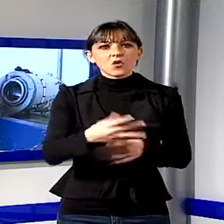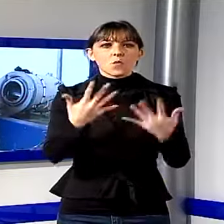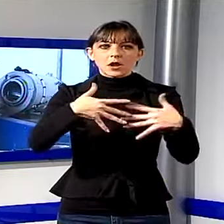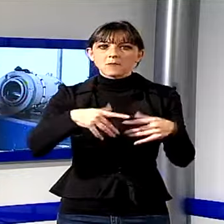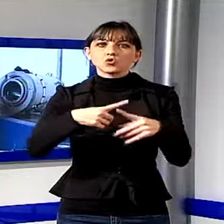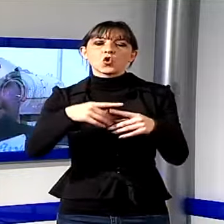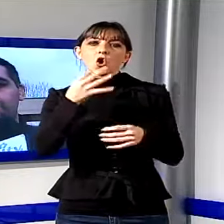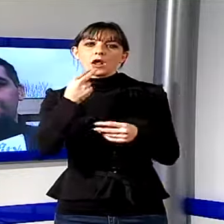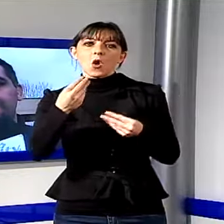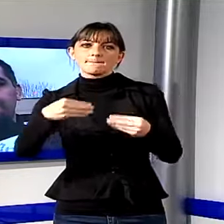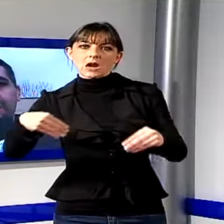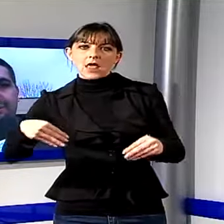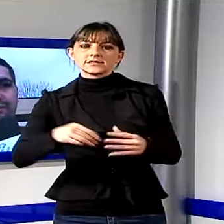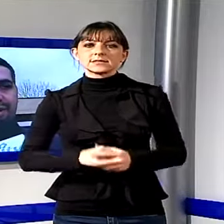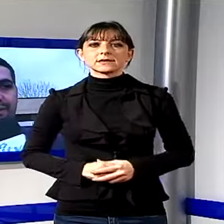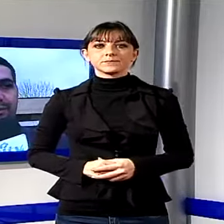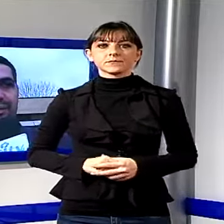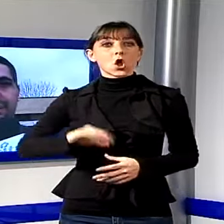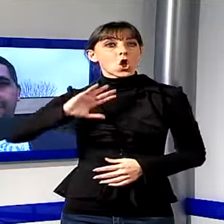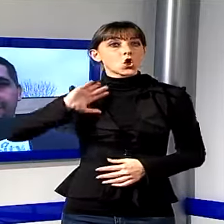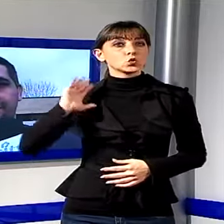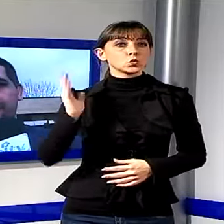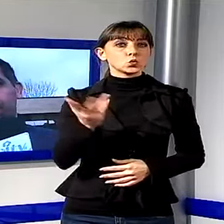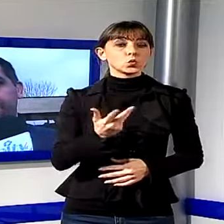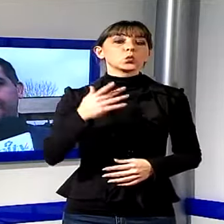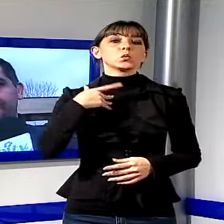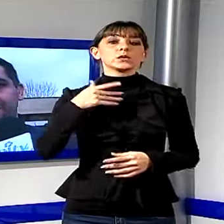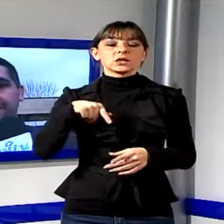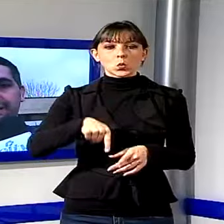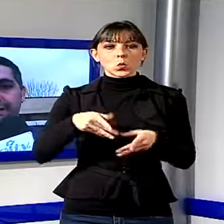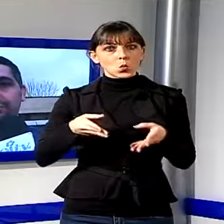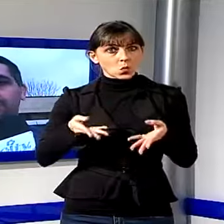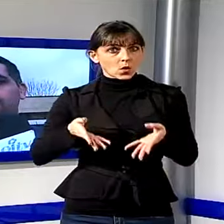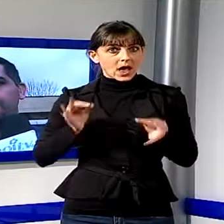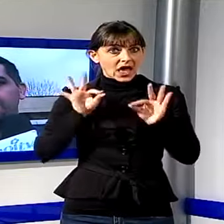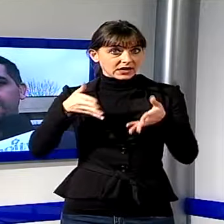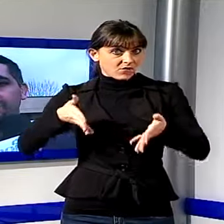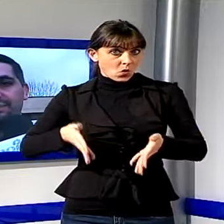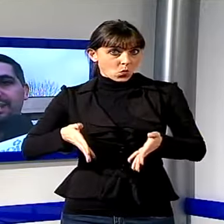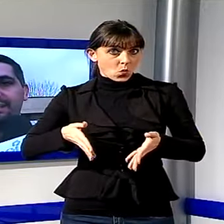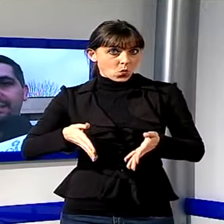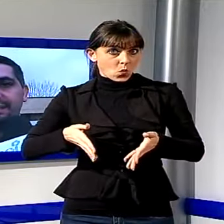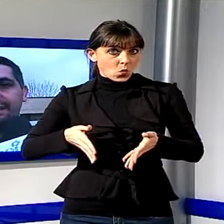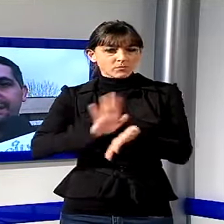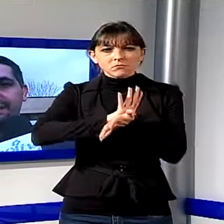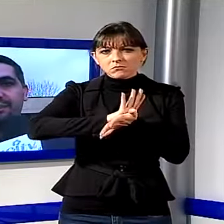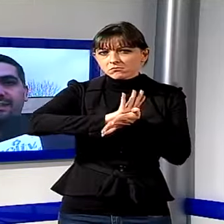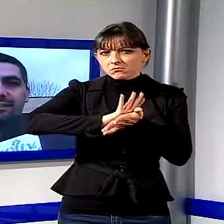plastica. Tutti gli elettrodomestici verranno qui e verranno trattati secondo le normative vigenti, quindi verranno